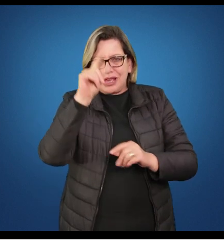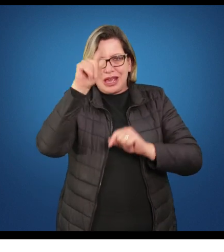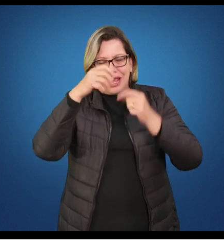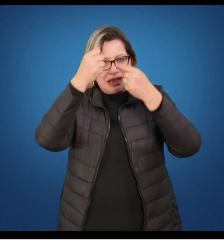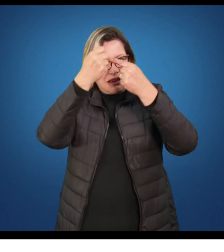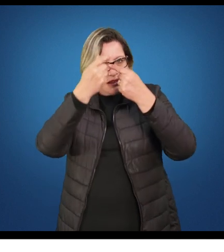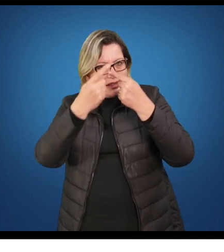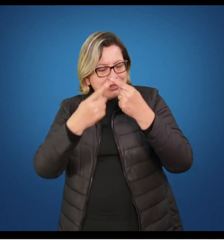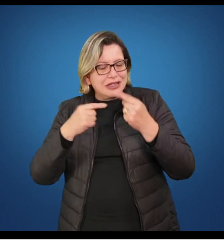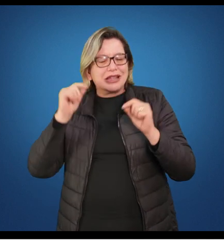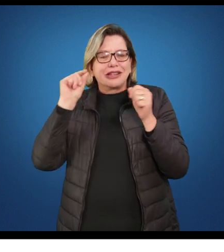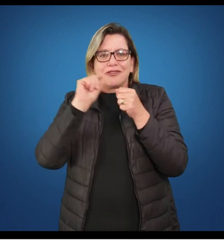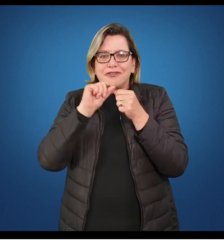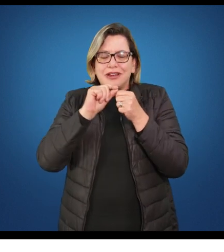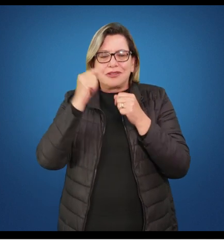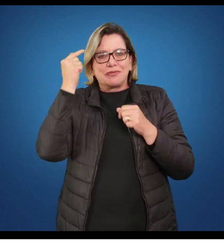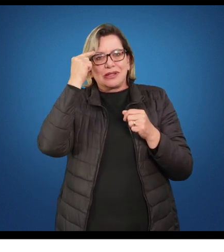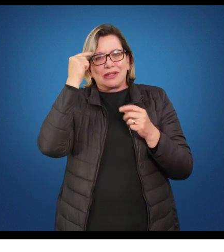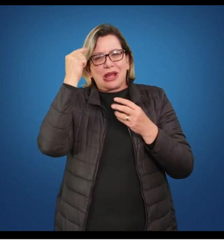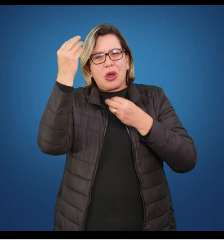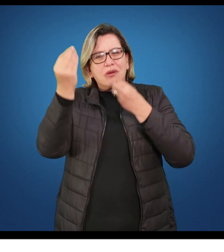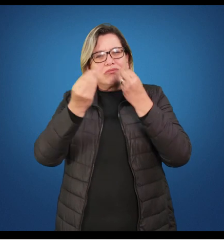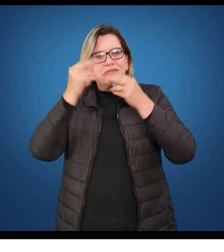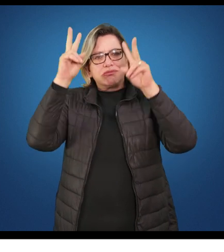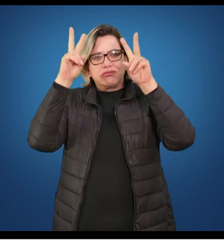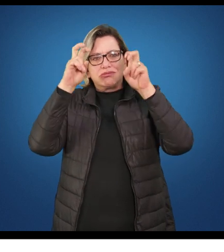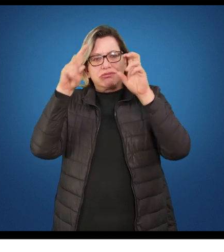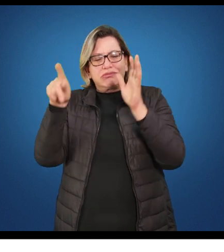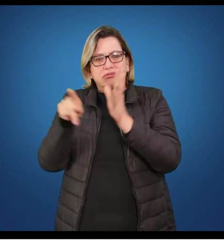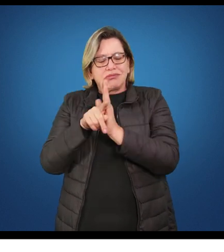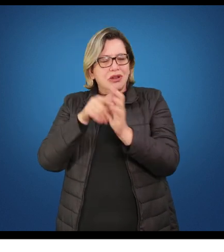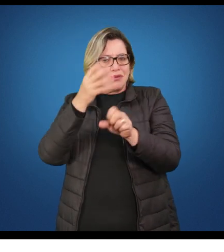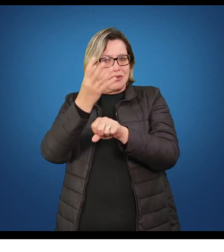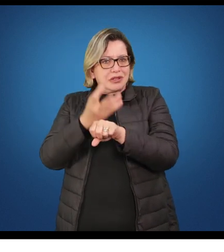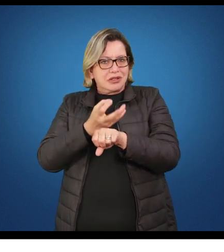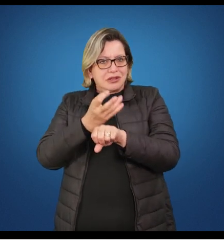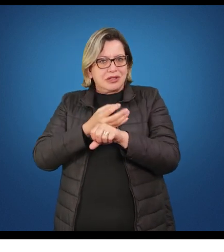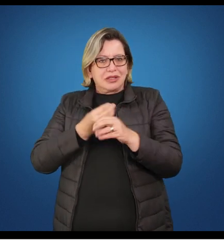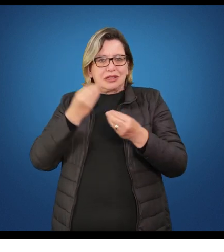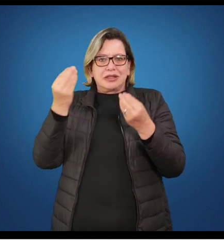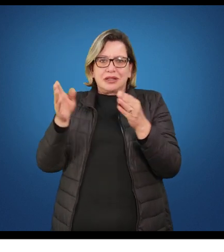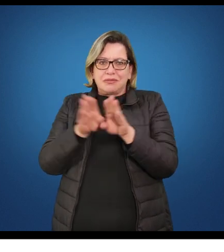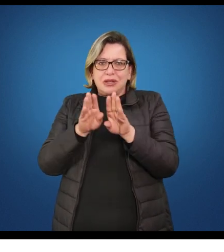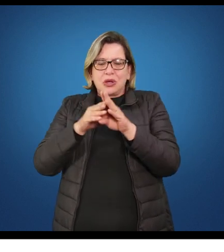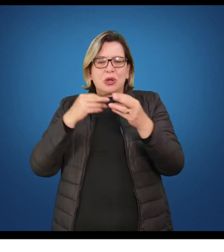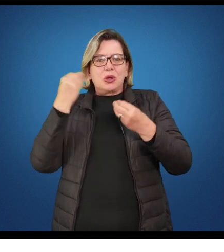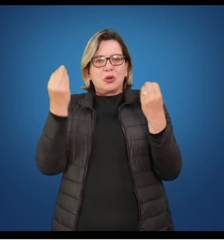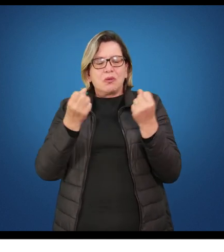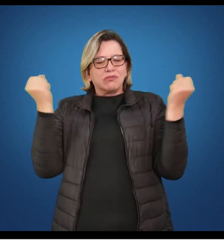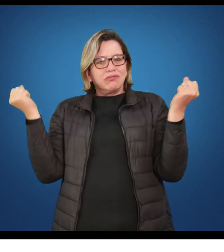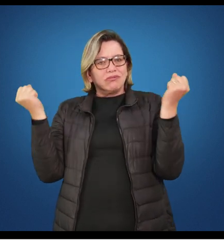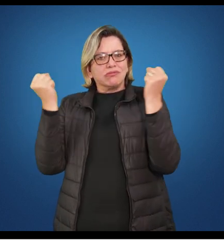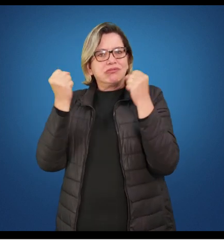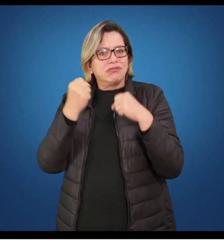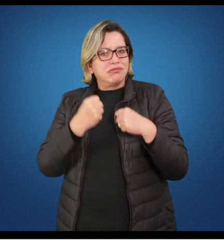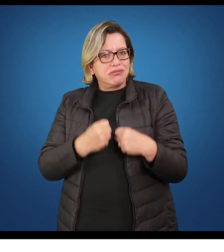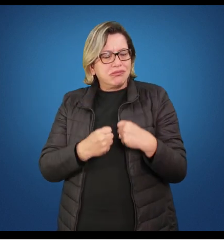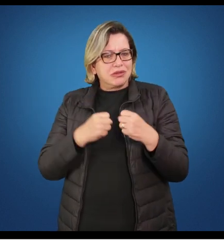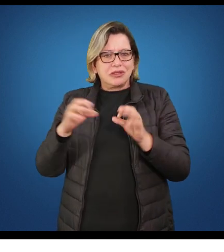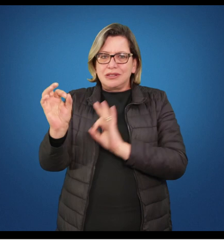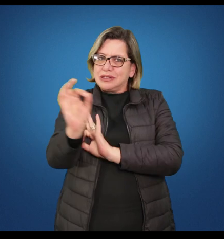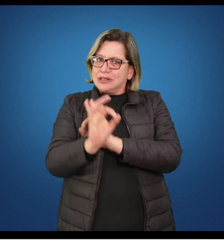levem a pensar sobre os conteúdos da disciplina e sobre as formas e as possibilidades de